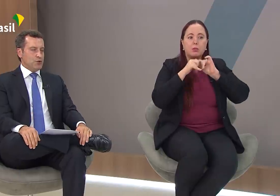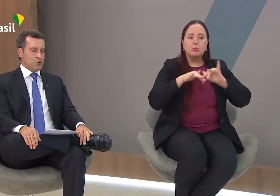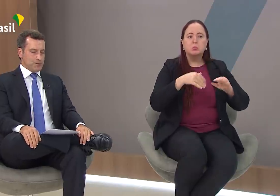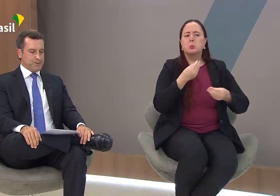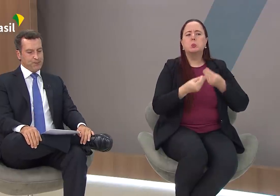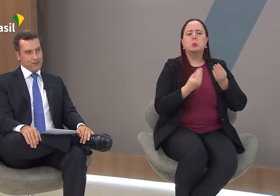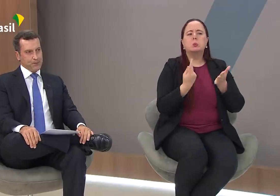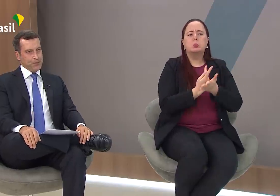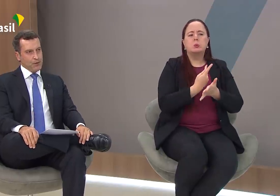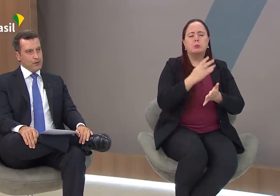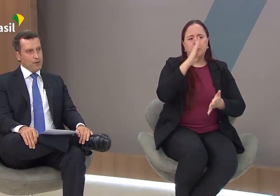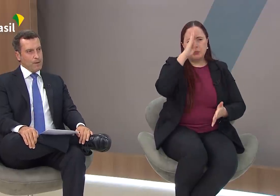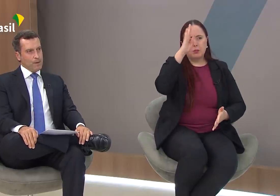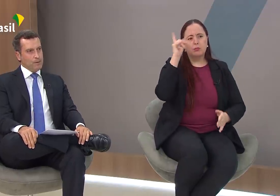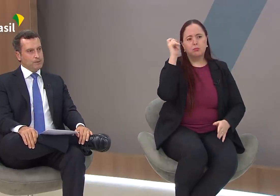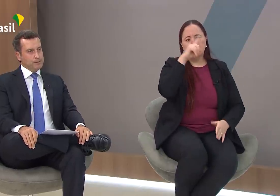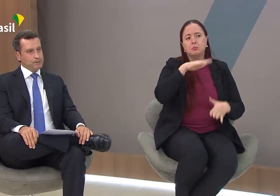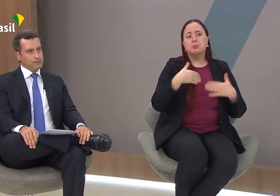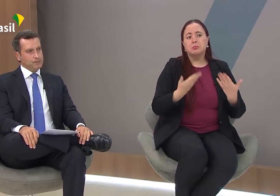coronavírus?